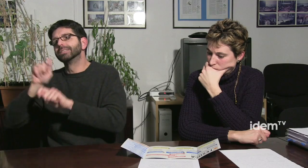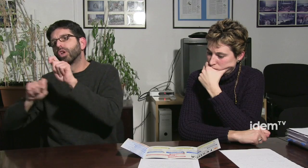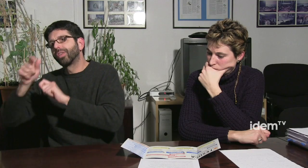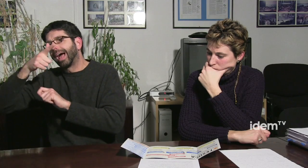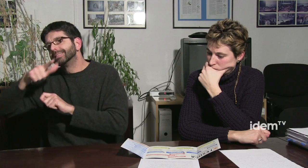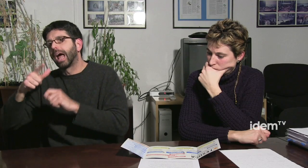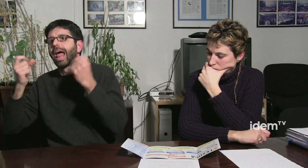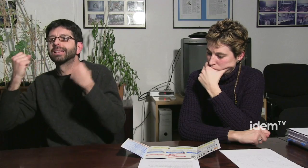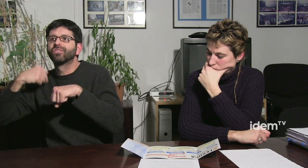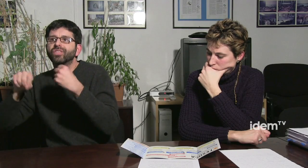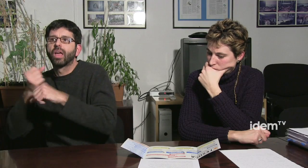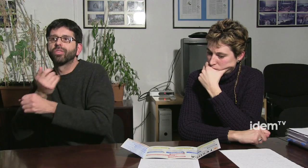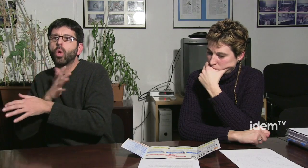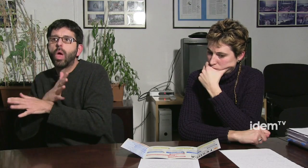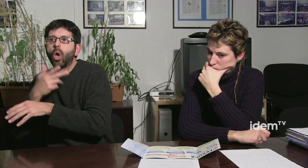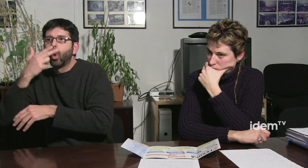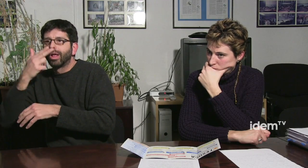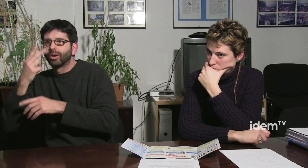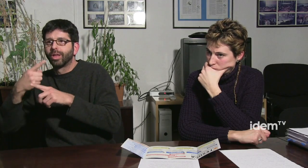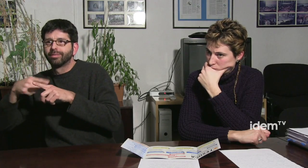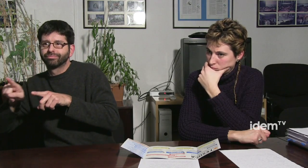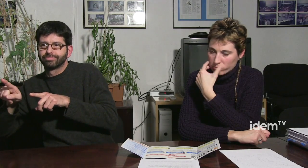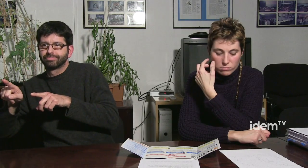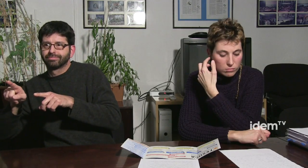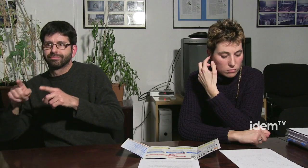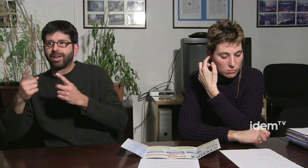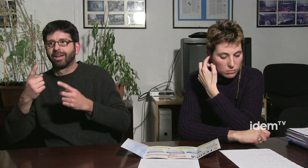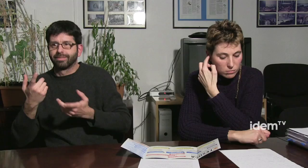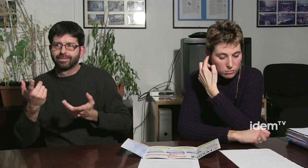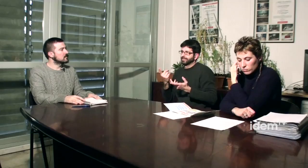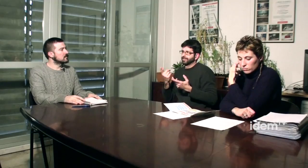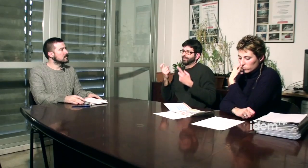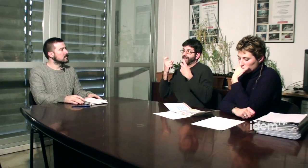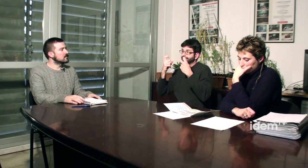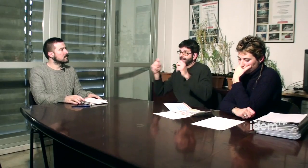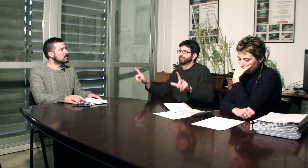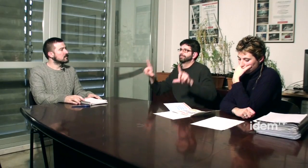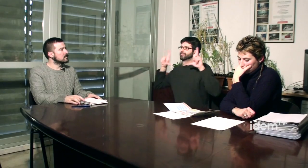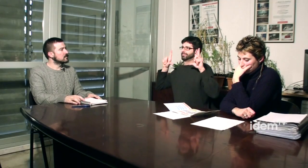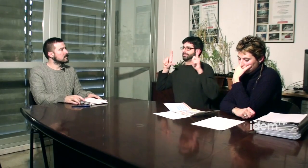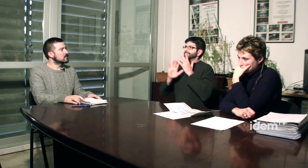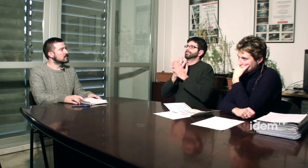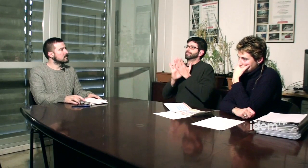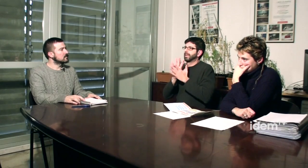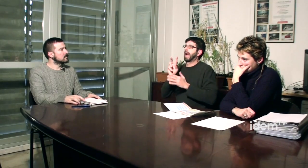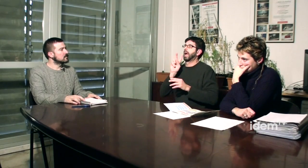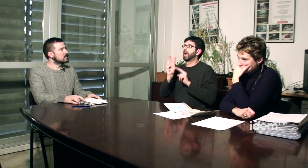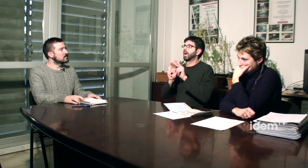debats o foros o les activitats de jocs o les activitats a lleure falta poder-nos falta